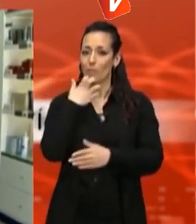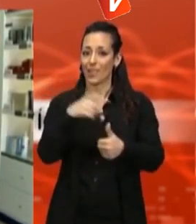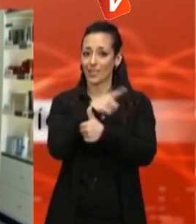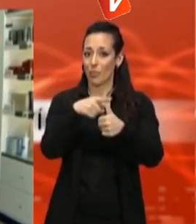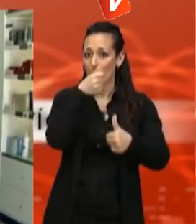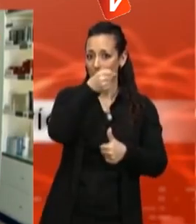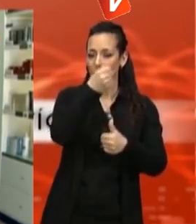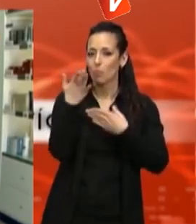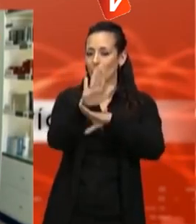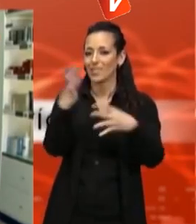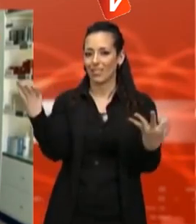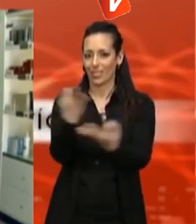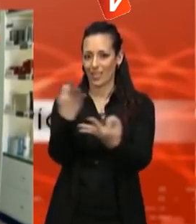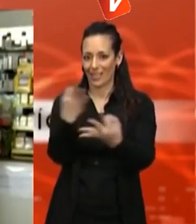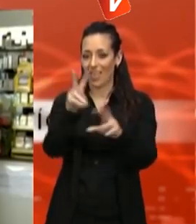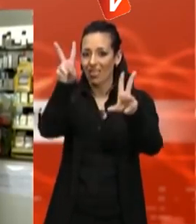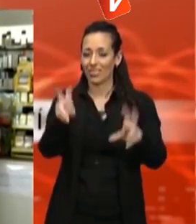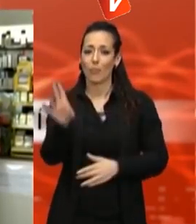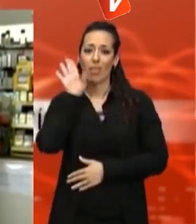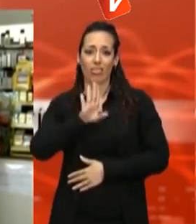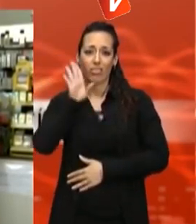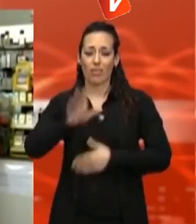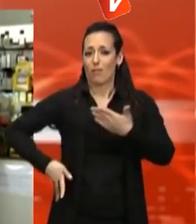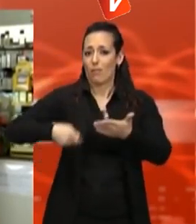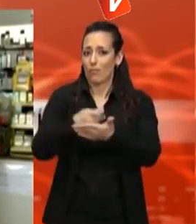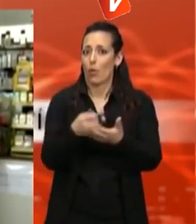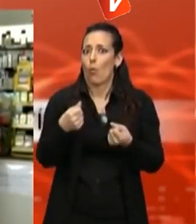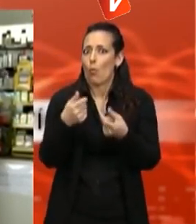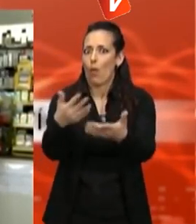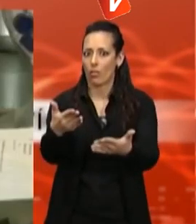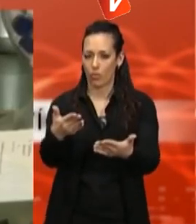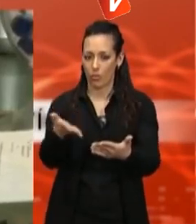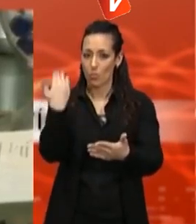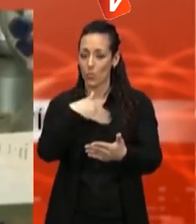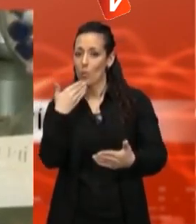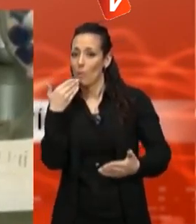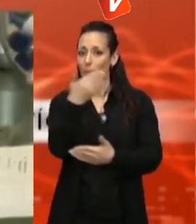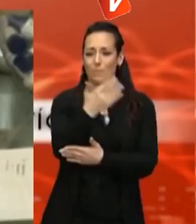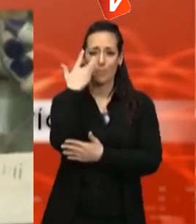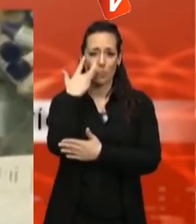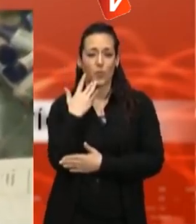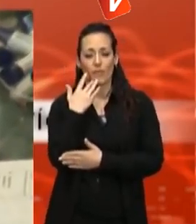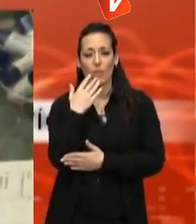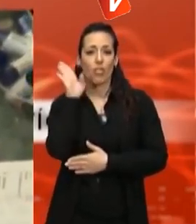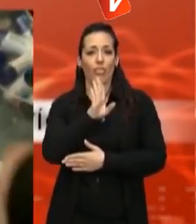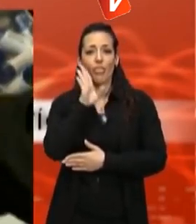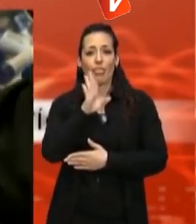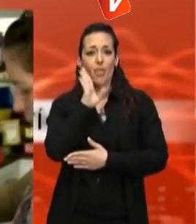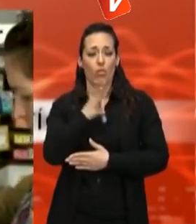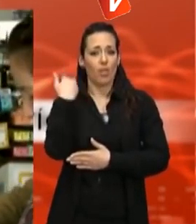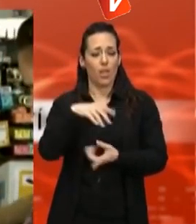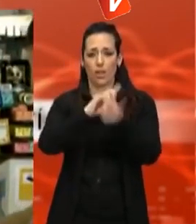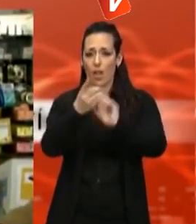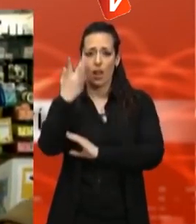factures dels medicaments a les farmàcies. La formació insta la Generalitat a complir amb el deute pendent i fixar una estructura de finançament que en garanteixi el bon